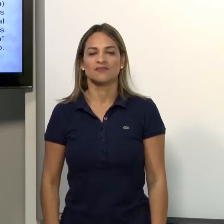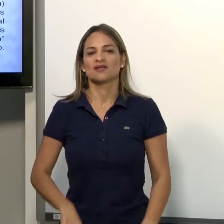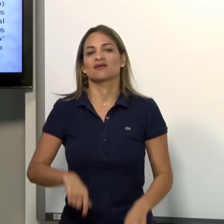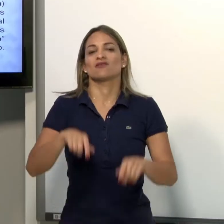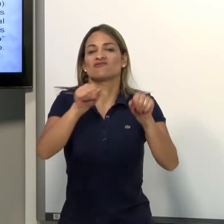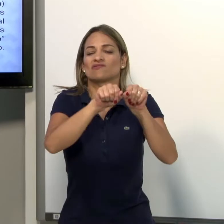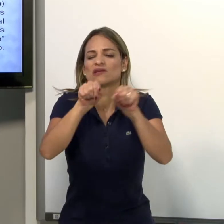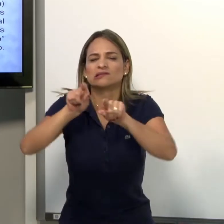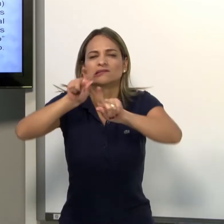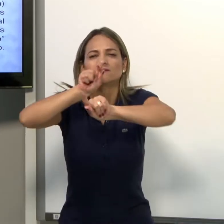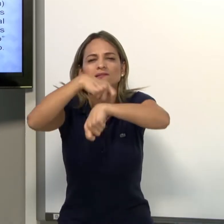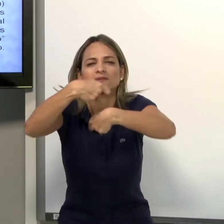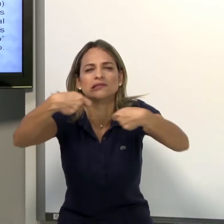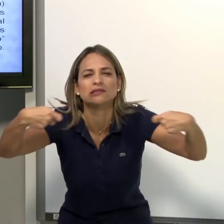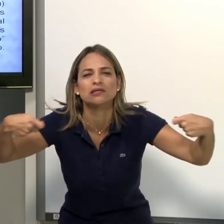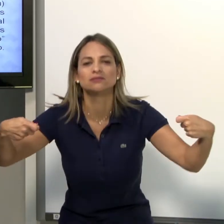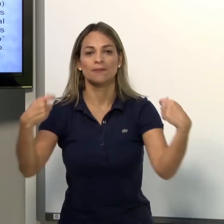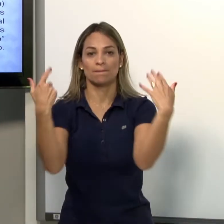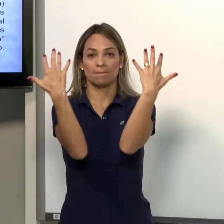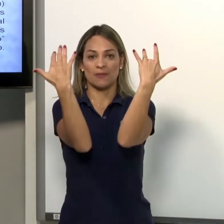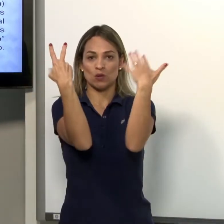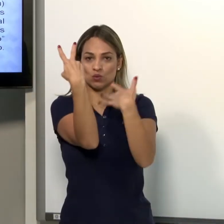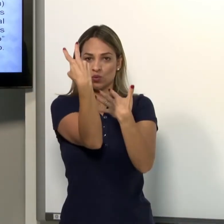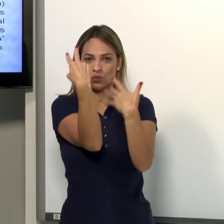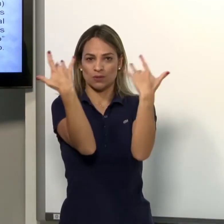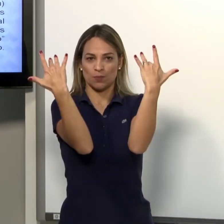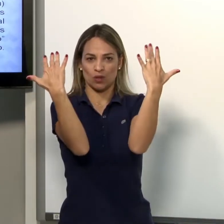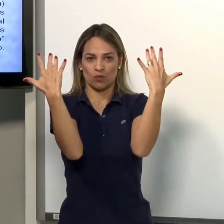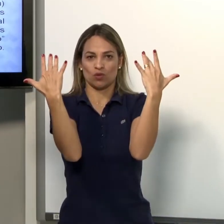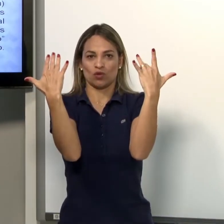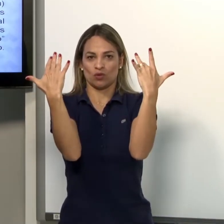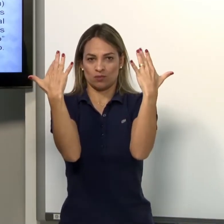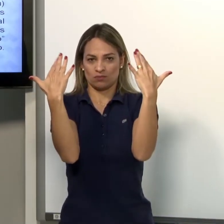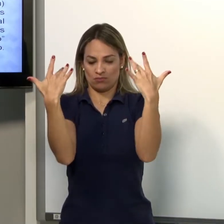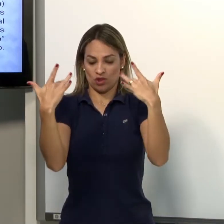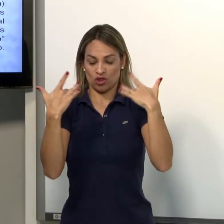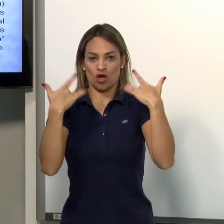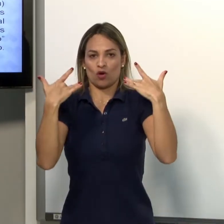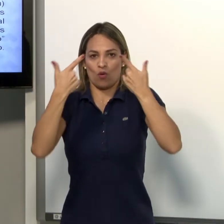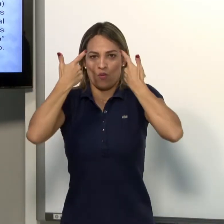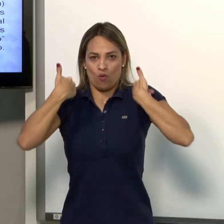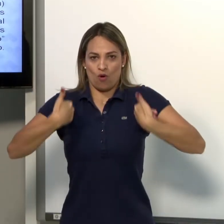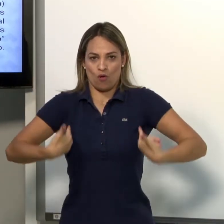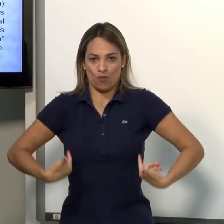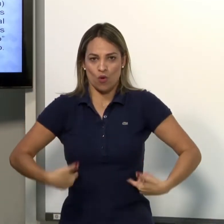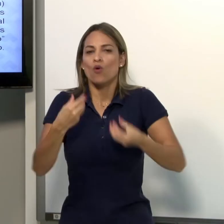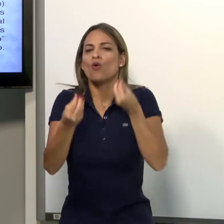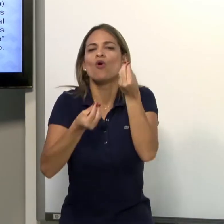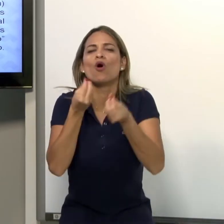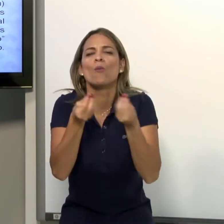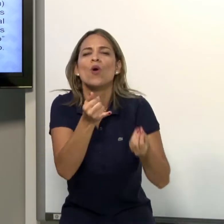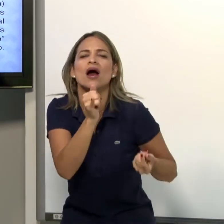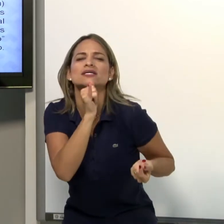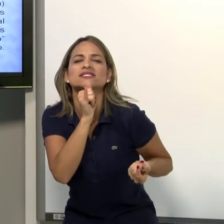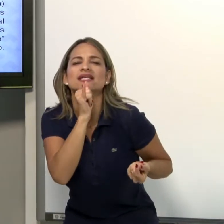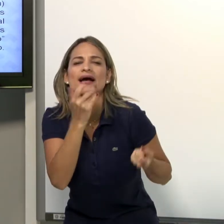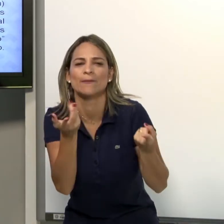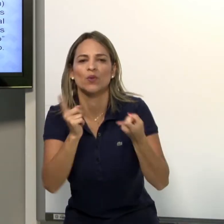Para a execução dos sinais, as mãos podem tocar alguma parte do corpo. Como, por exemplo,